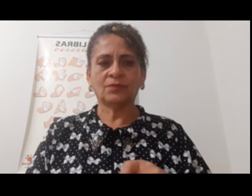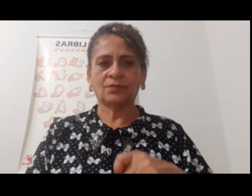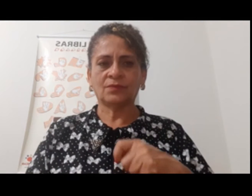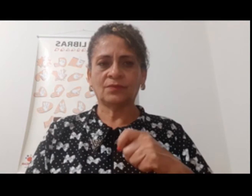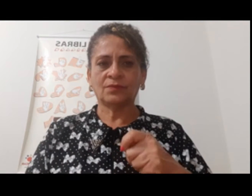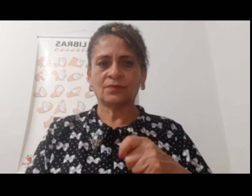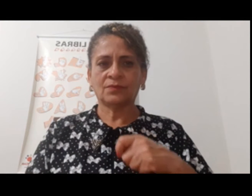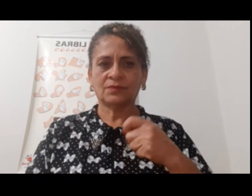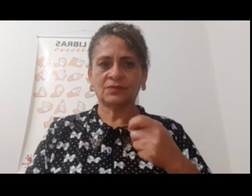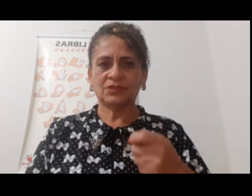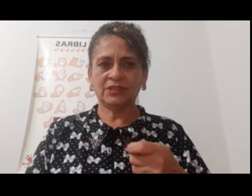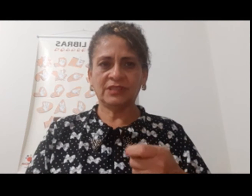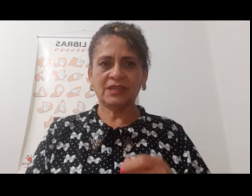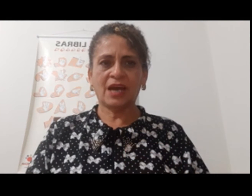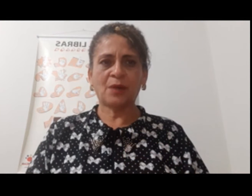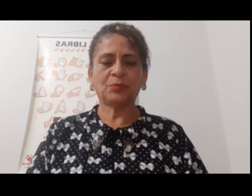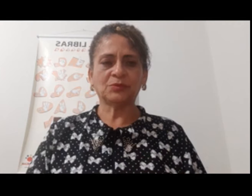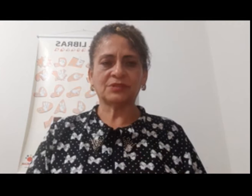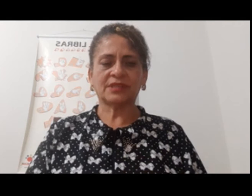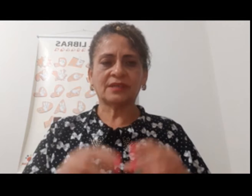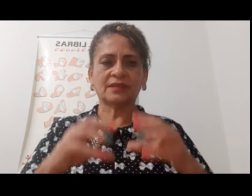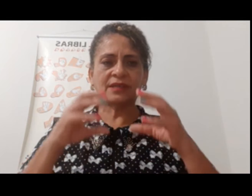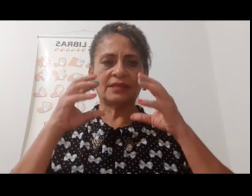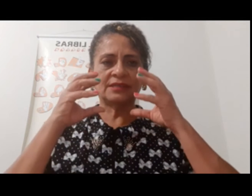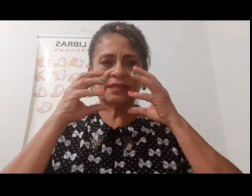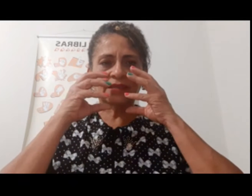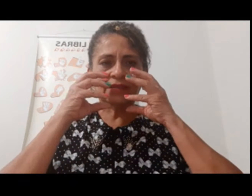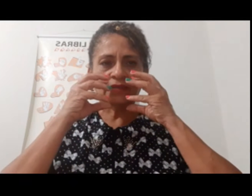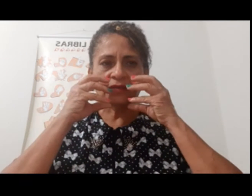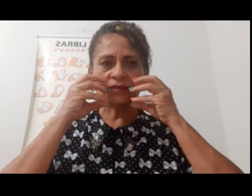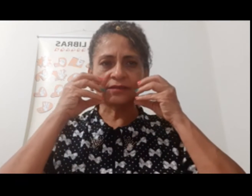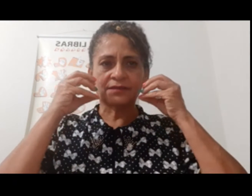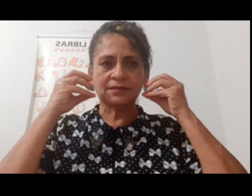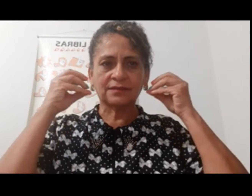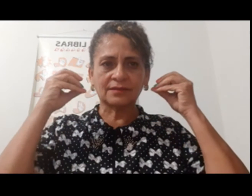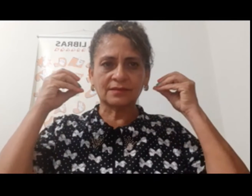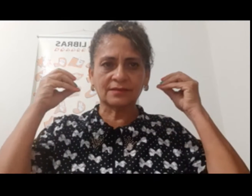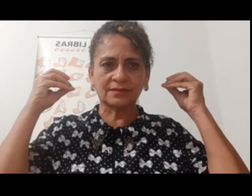de raposa é esse aqui.